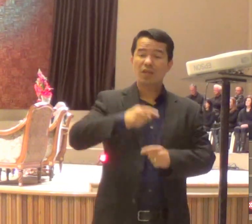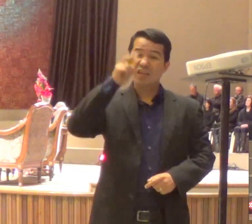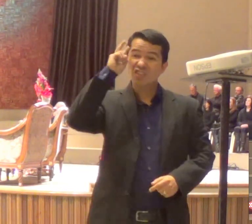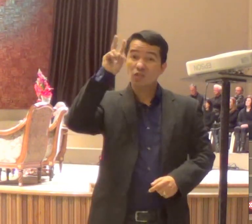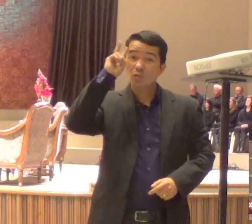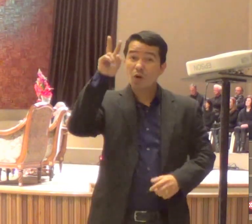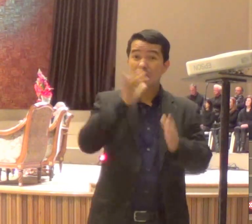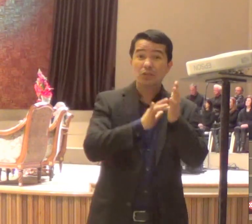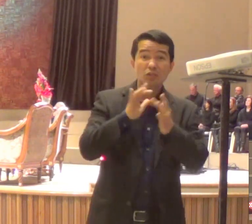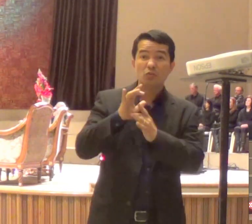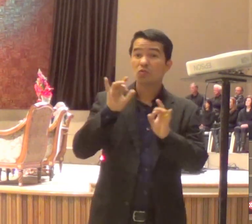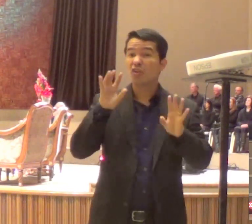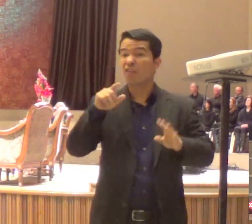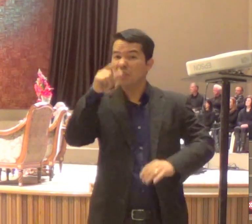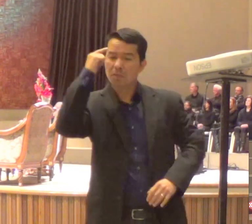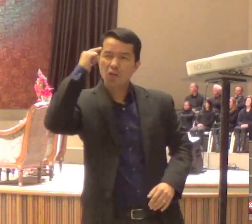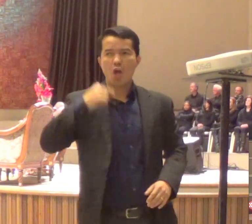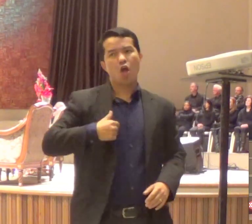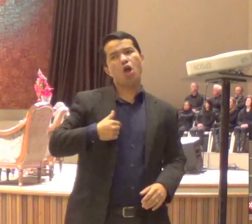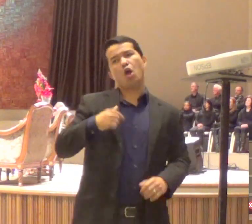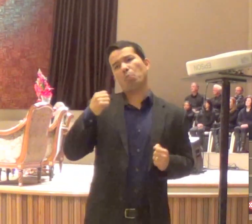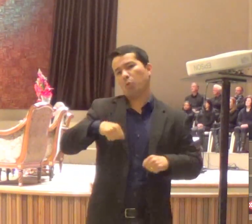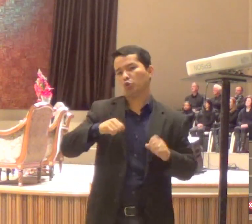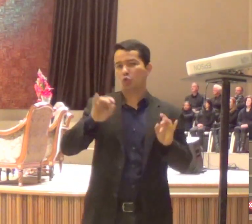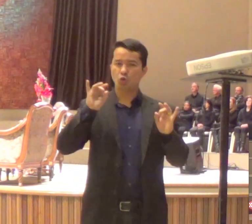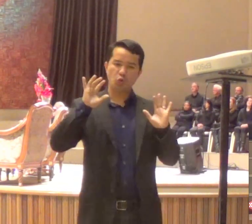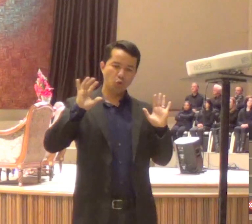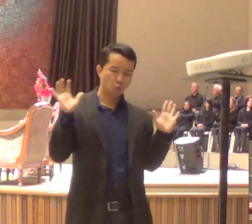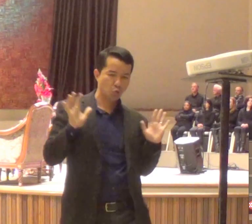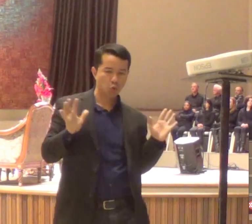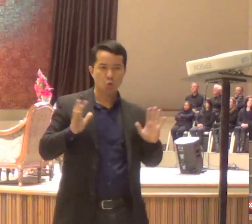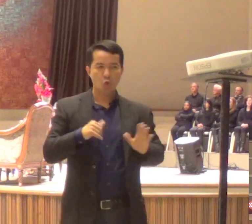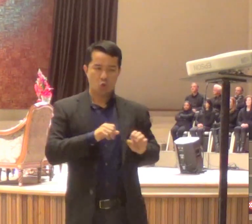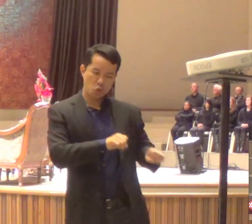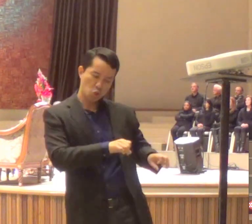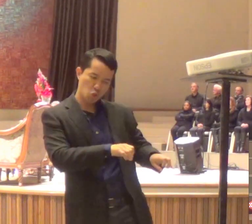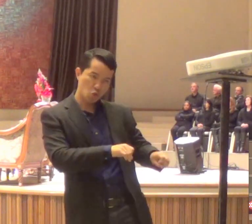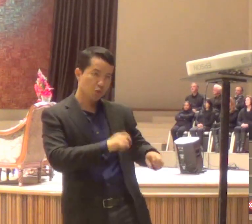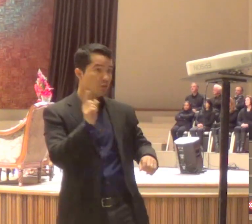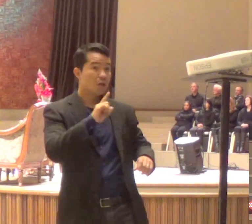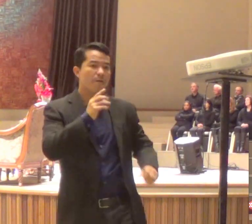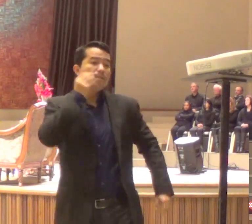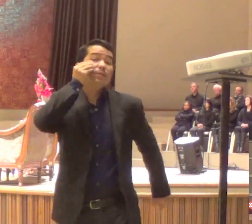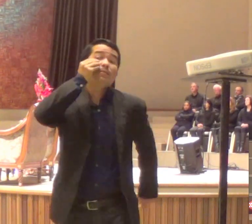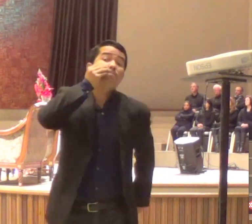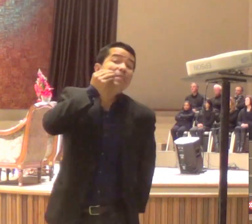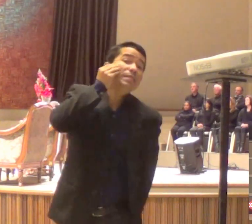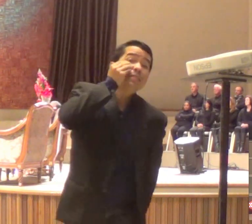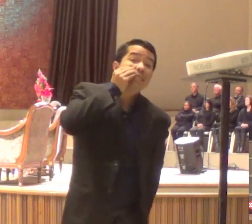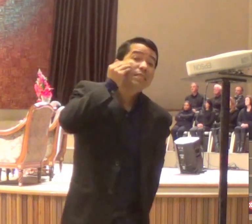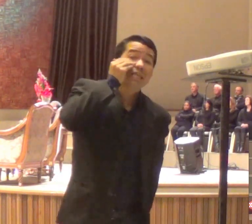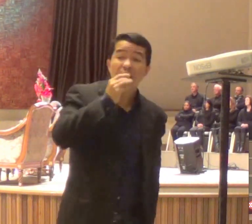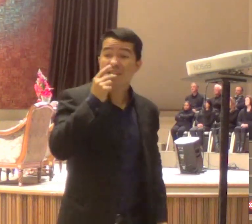e passa a ser uma ação prática, no reino de Deus, às vezes Jesus está passando no nosso meio, e ele está dizendo assim,